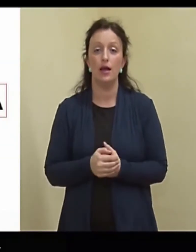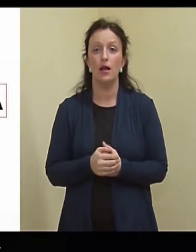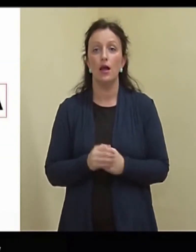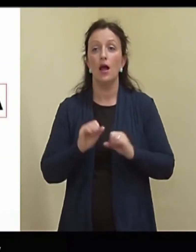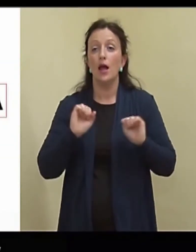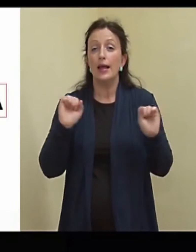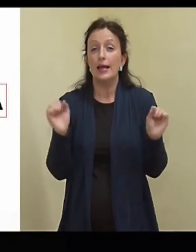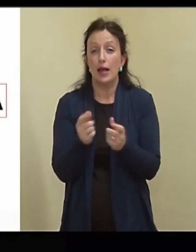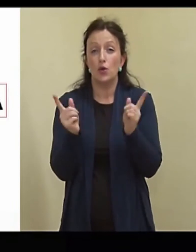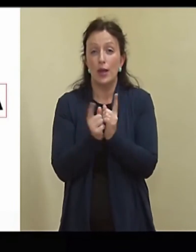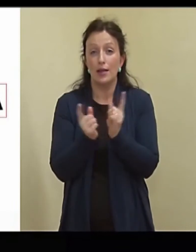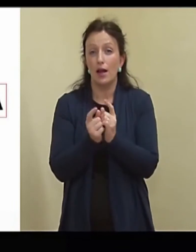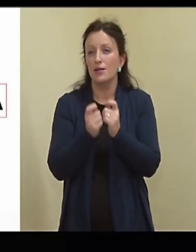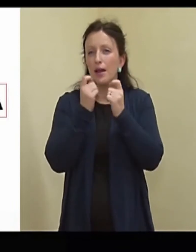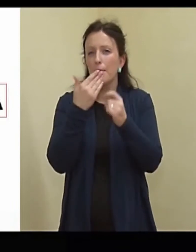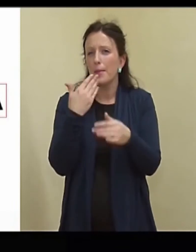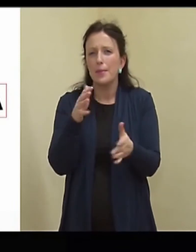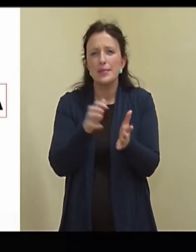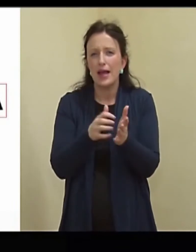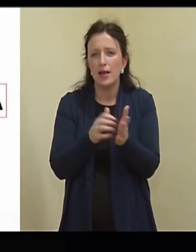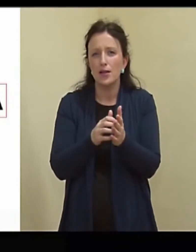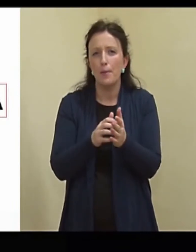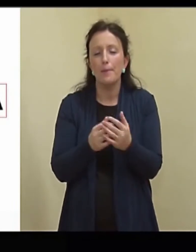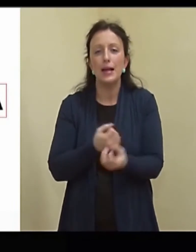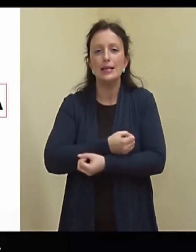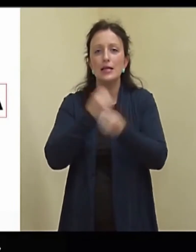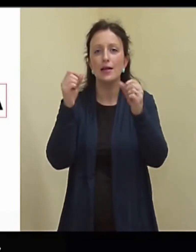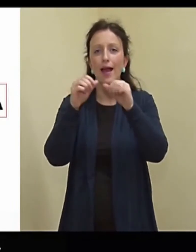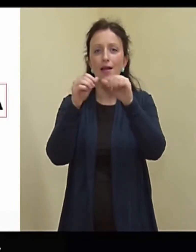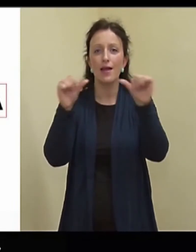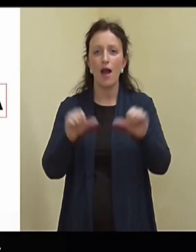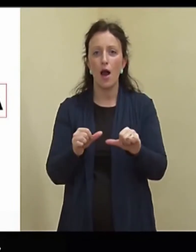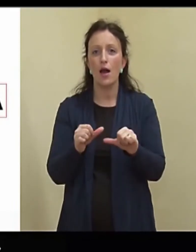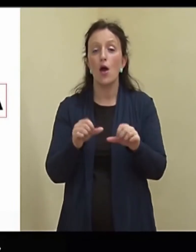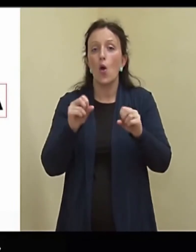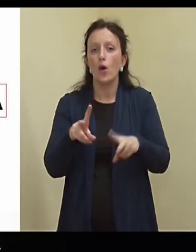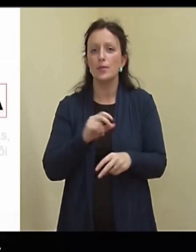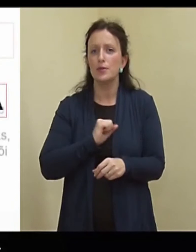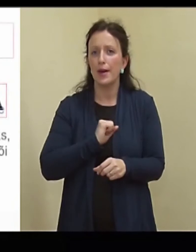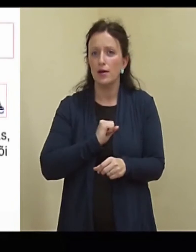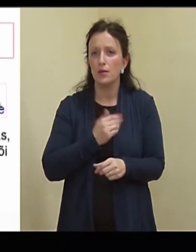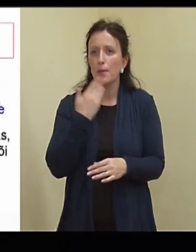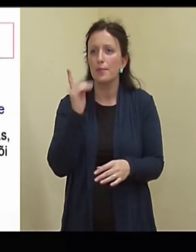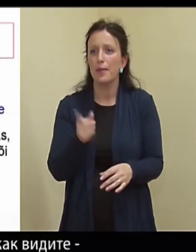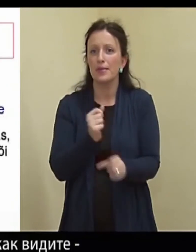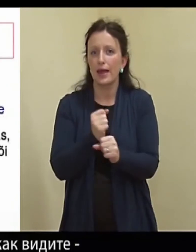kiirelt käin üle ja näitan, mis asi see lõhkekeha on, miks ta nii ohtlik on ja mis siis tuleb teha, kui see lõhkekeha leiad.